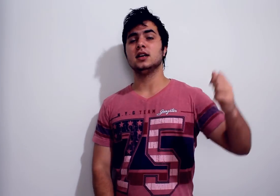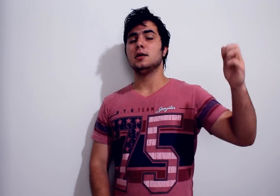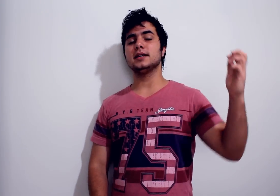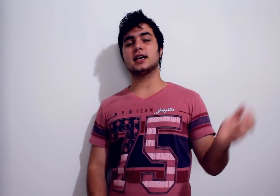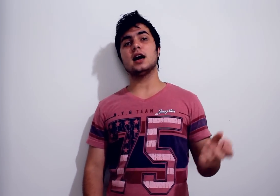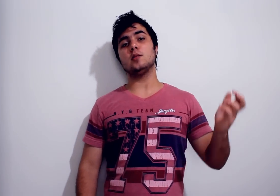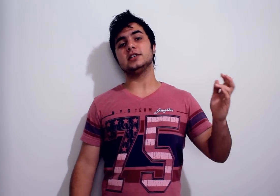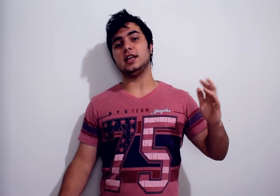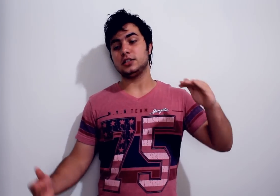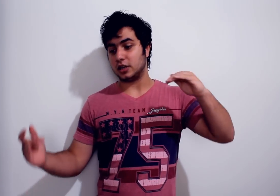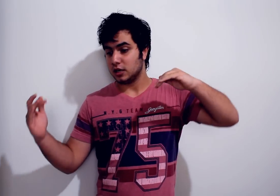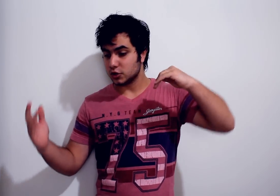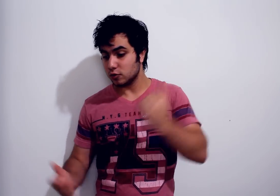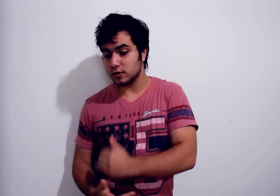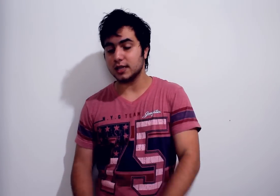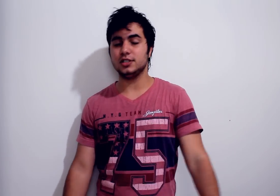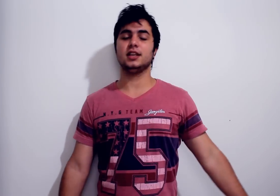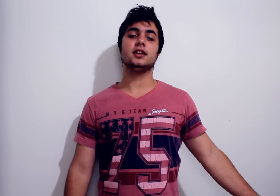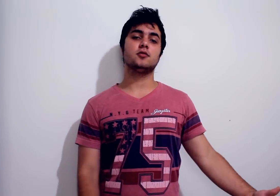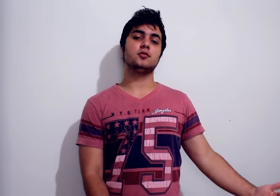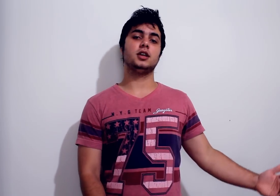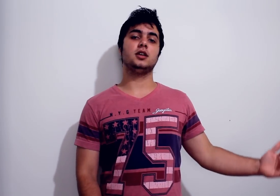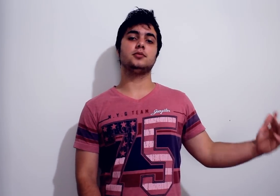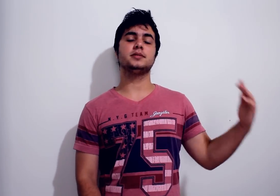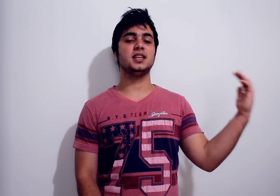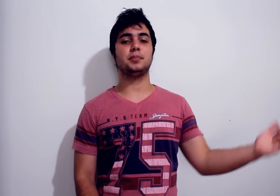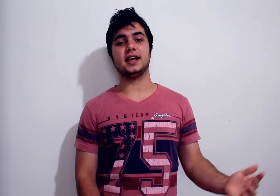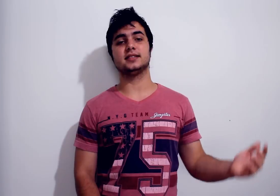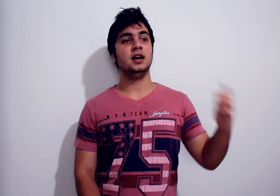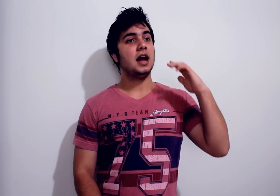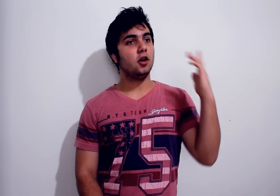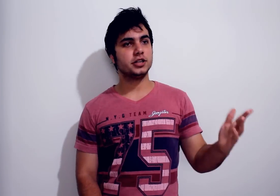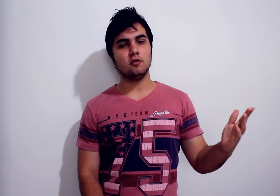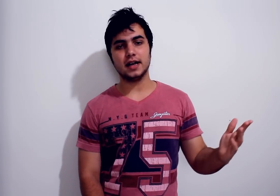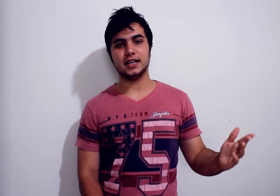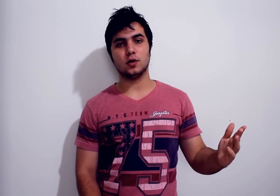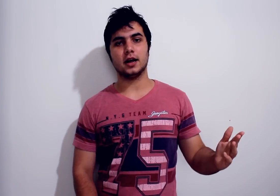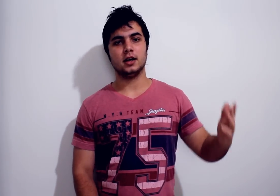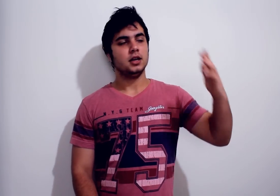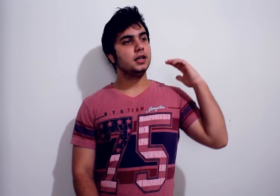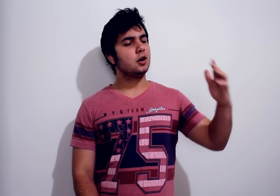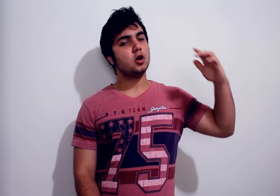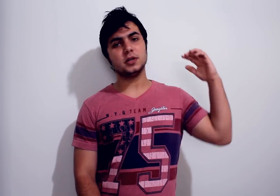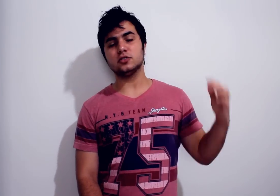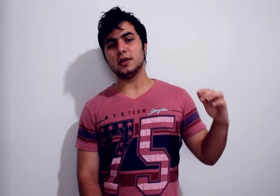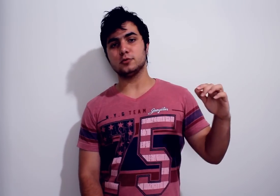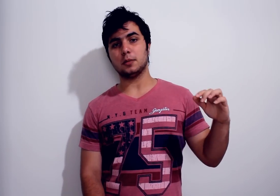Mas calma, gente Junta aí o dinheiro com o tempo Não precisa ter pressa A loja não vai sair do ar Então eu preciso mesmo de